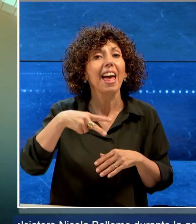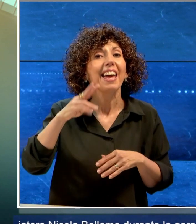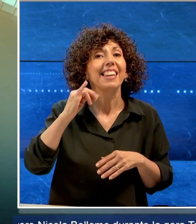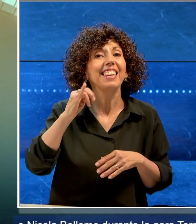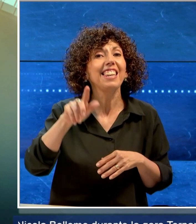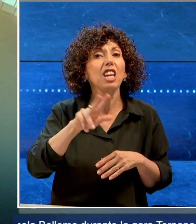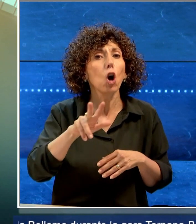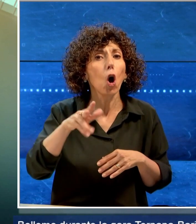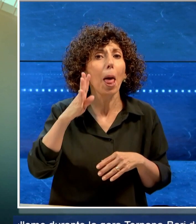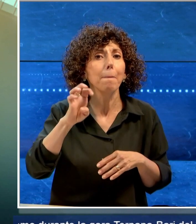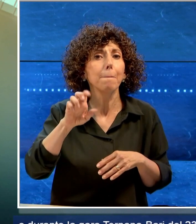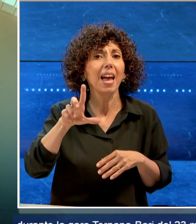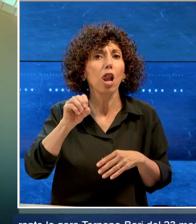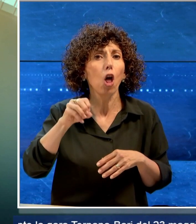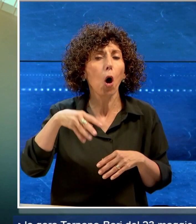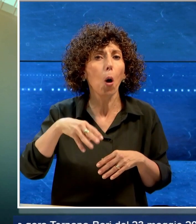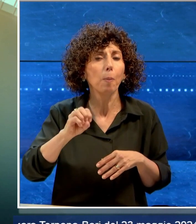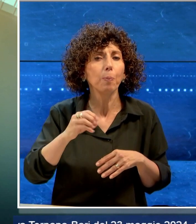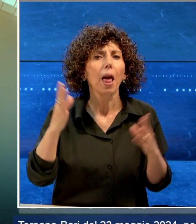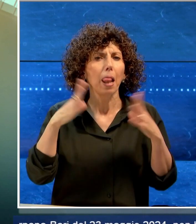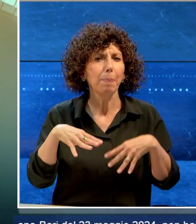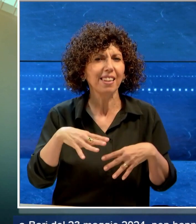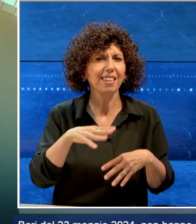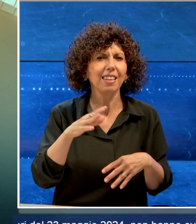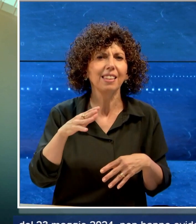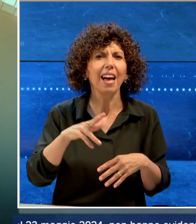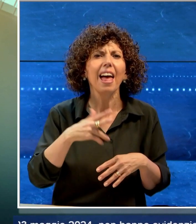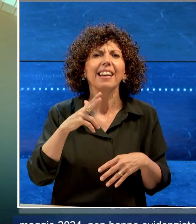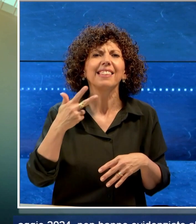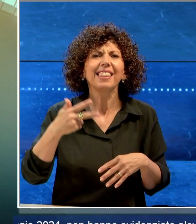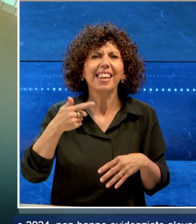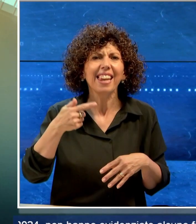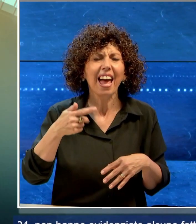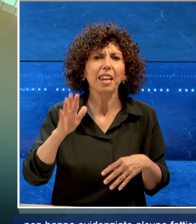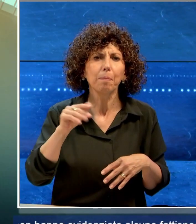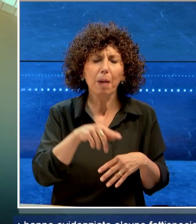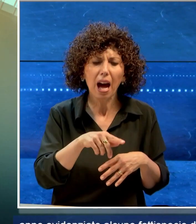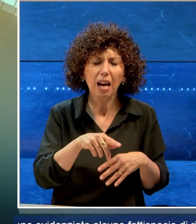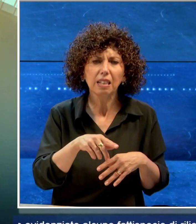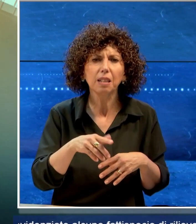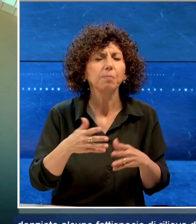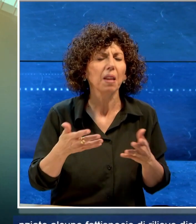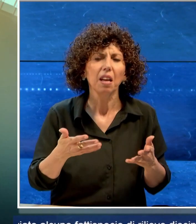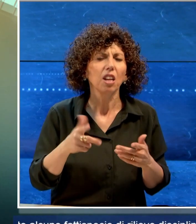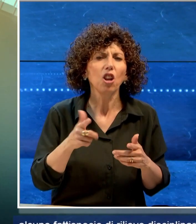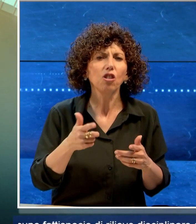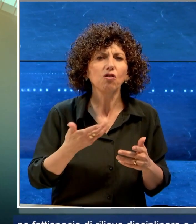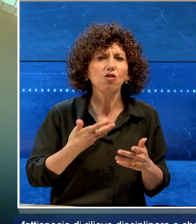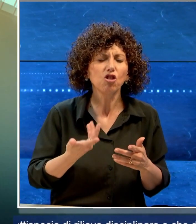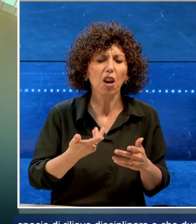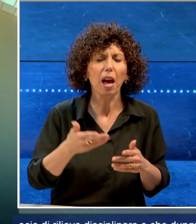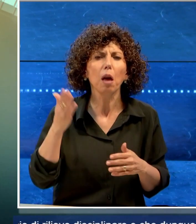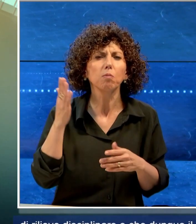la gara Ternana-Bari del 23 maggio 2024, non hanno evidenziato alcuna fattispecie di rilievo